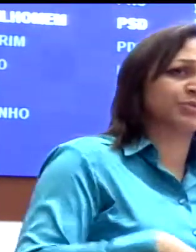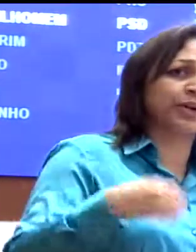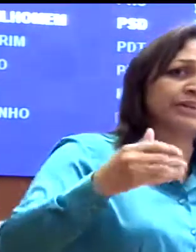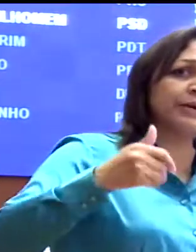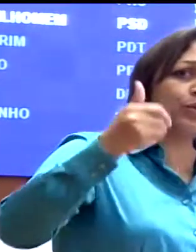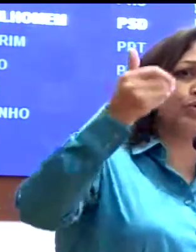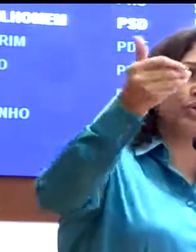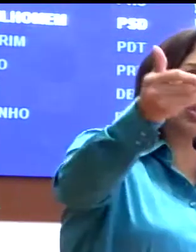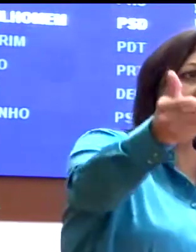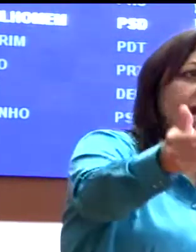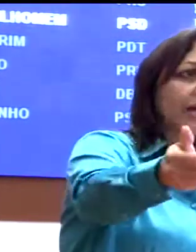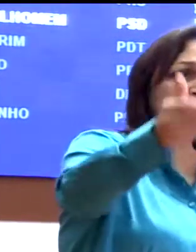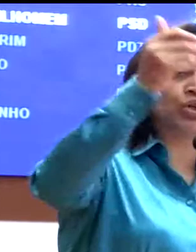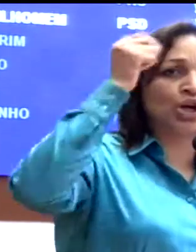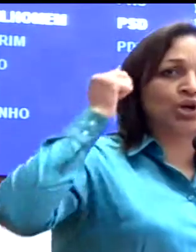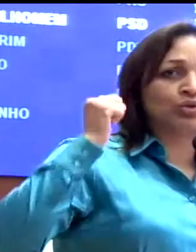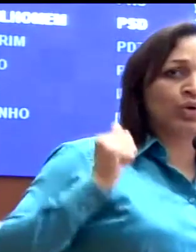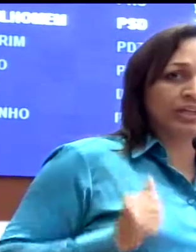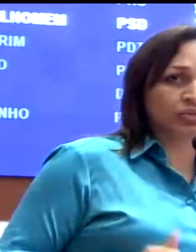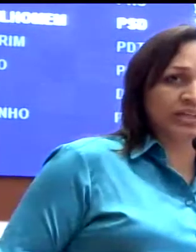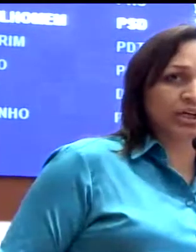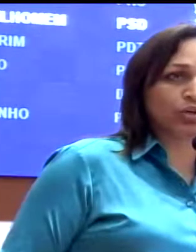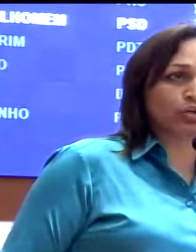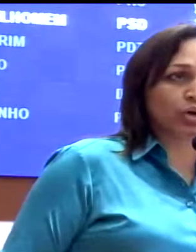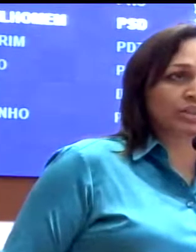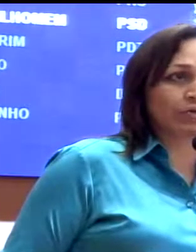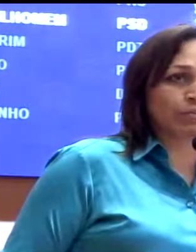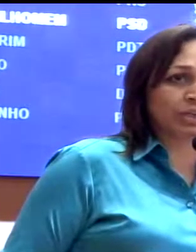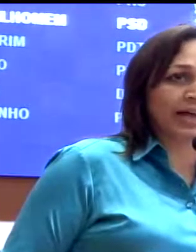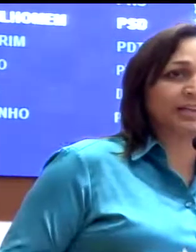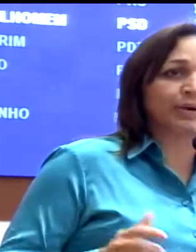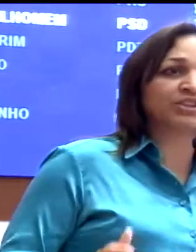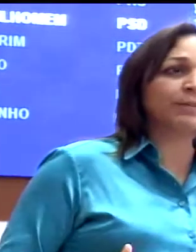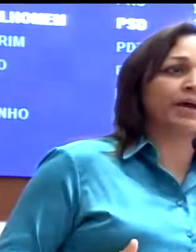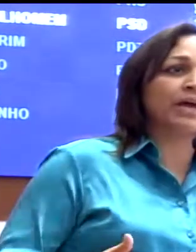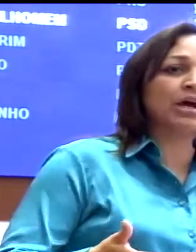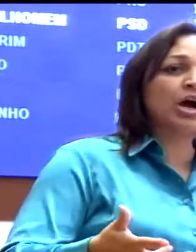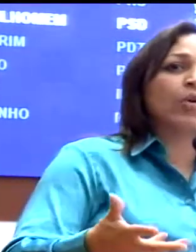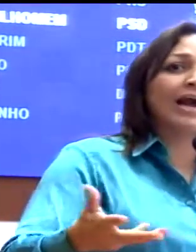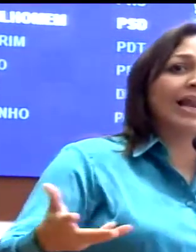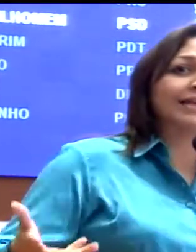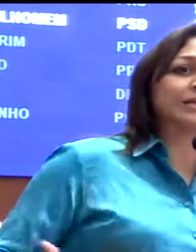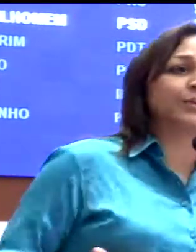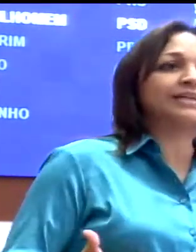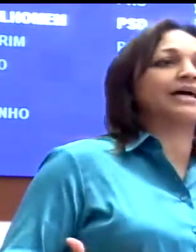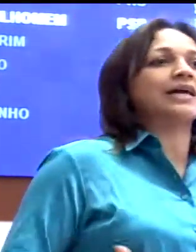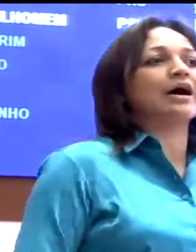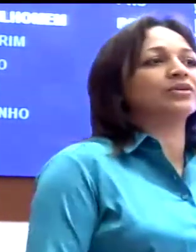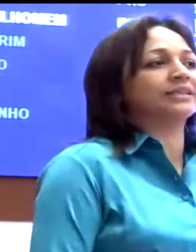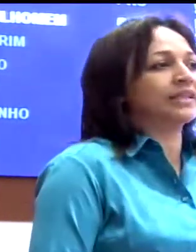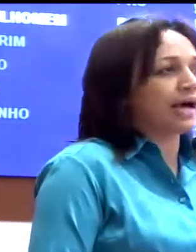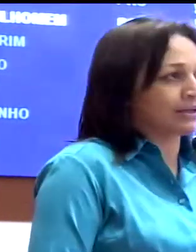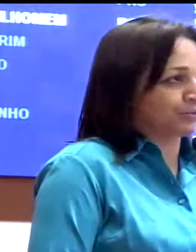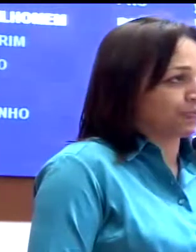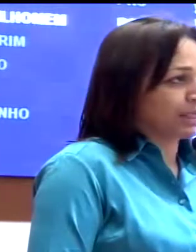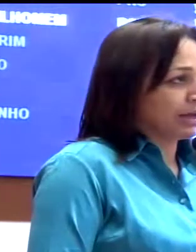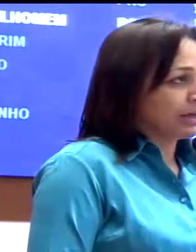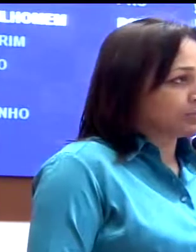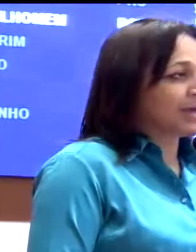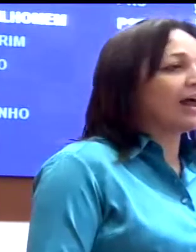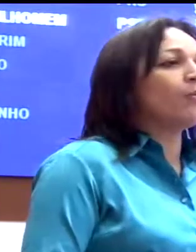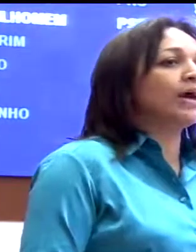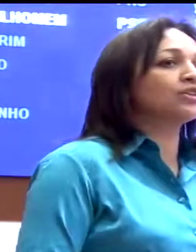apenas, por exemplo, com os sindicatos, dos agricultores da comunidade, mas também com a classe empresarial da cidade,